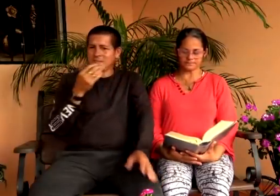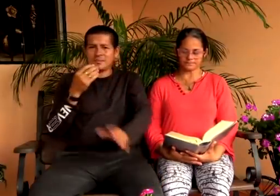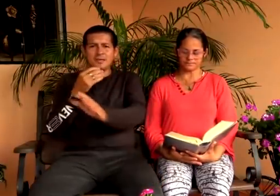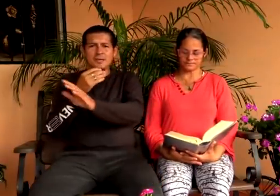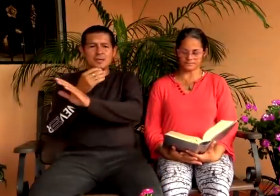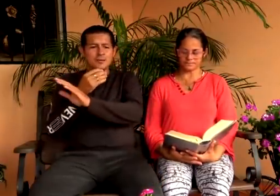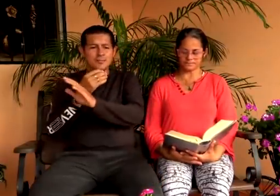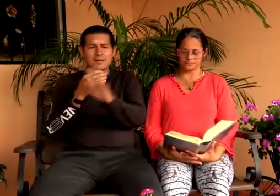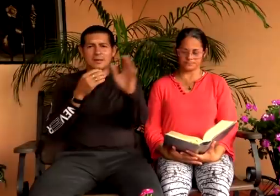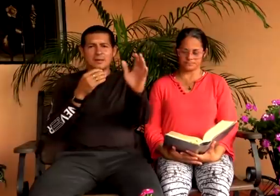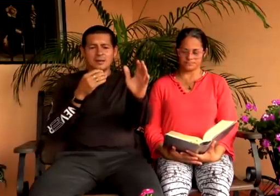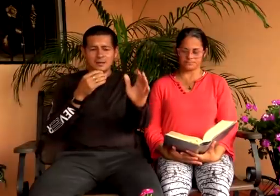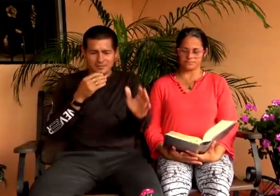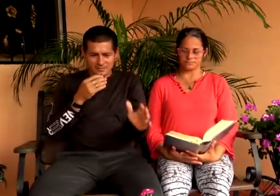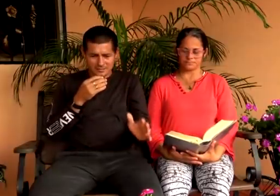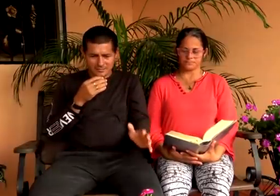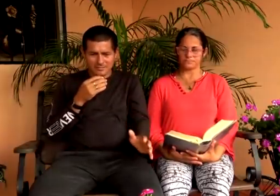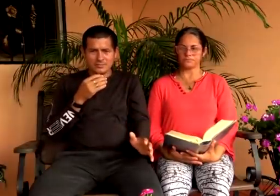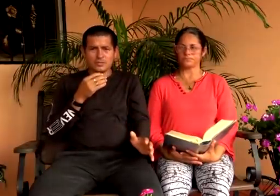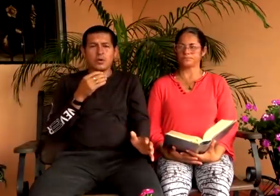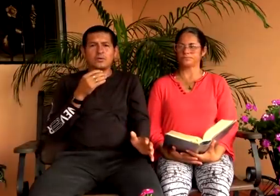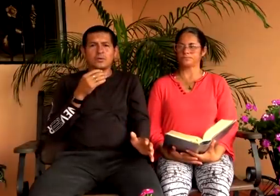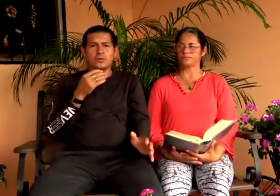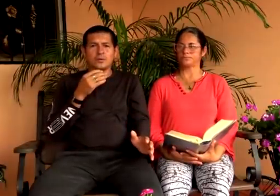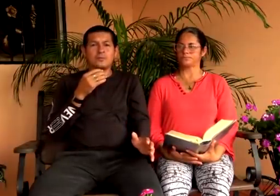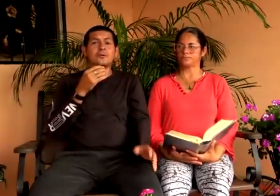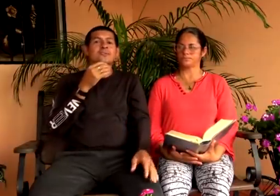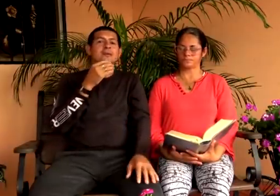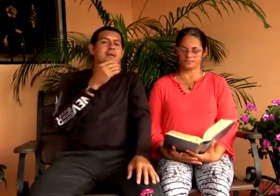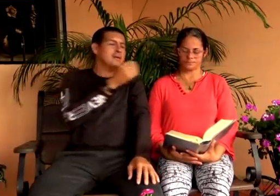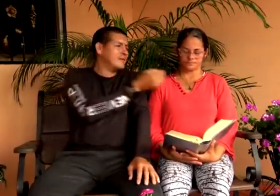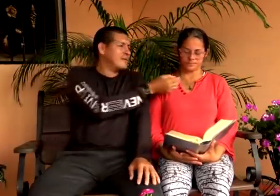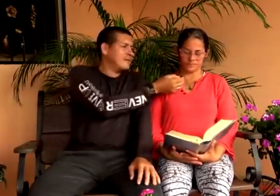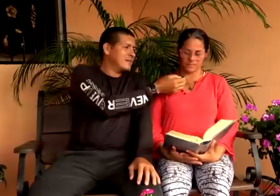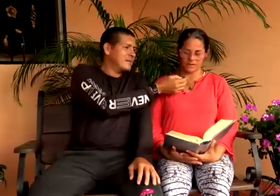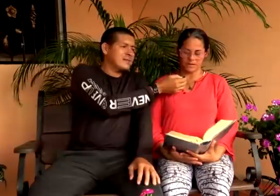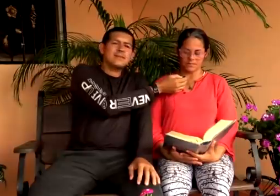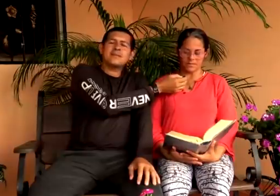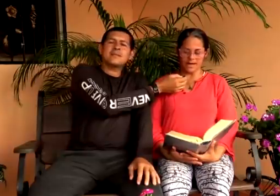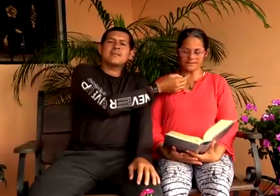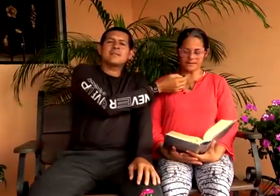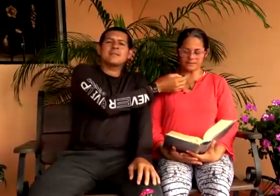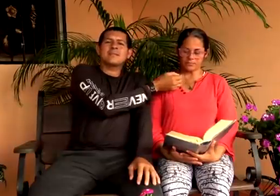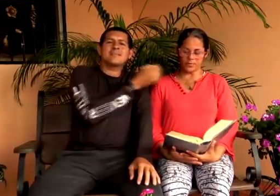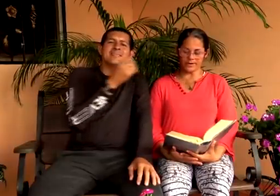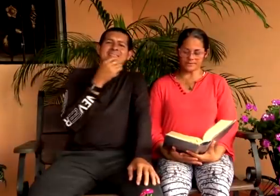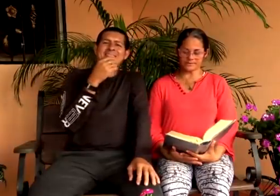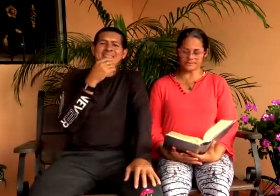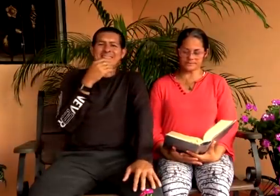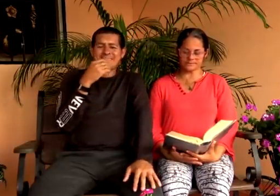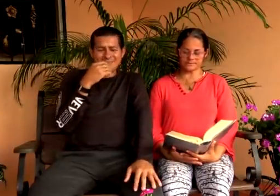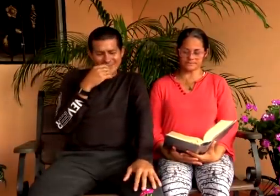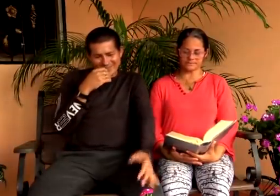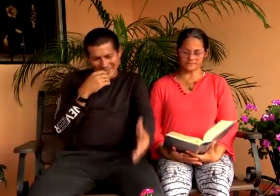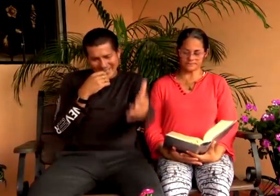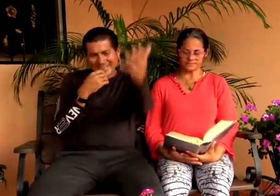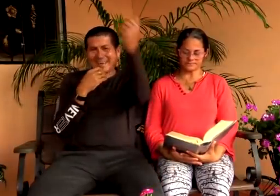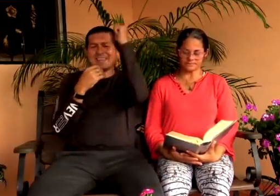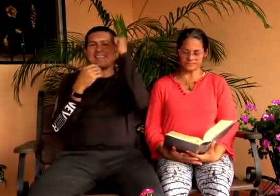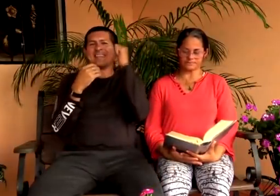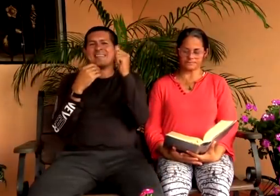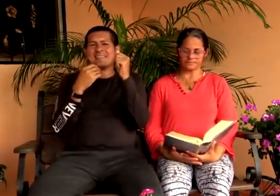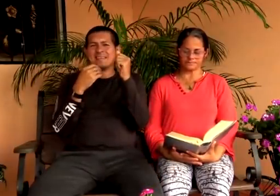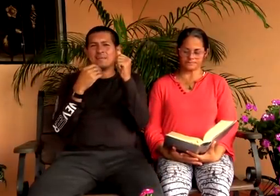decir quien manda aquí soy yo y entonces vayan pues entonces